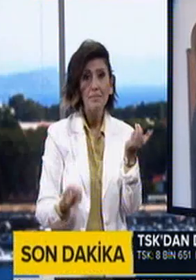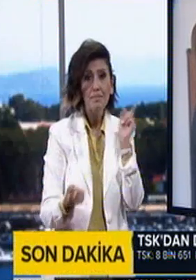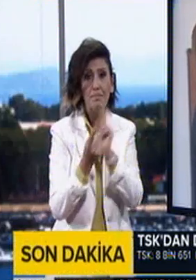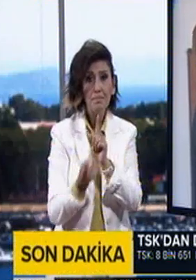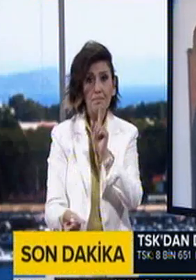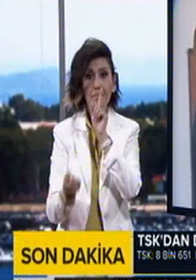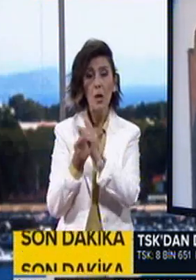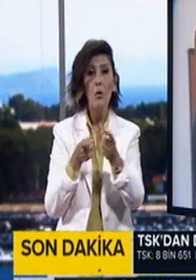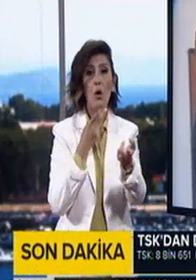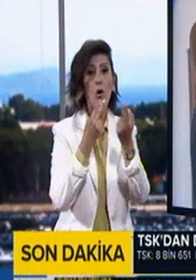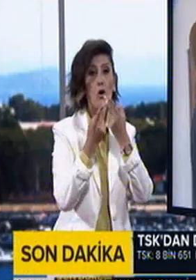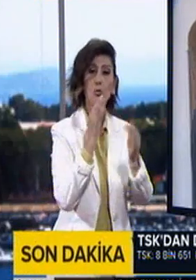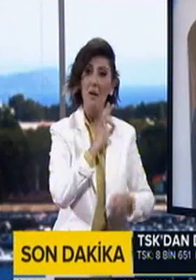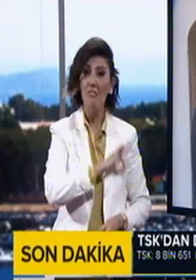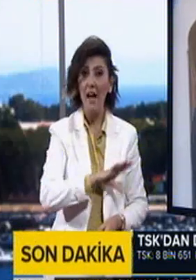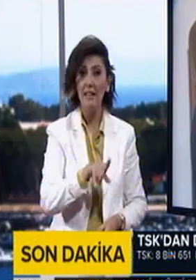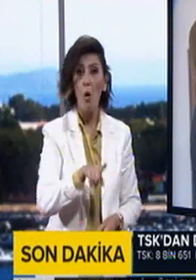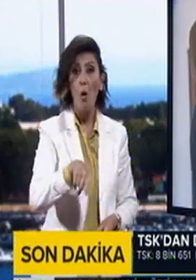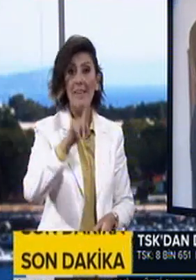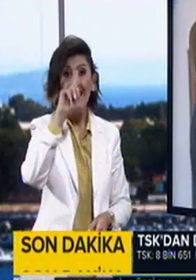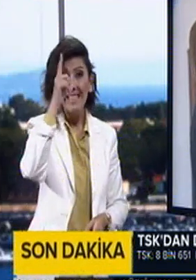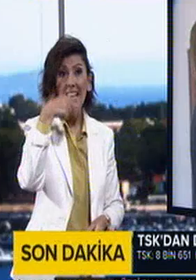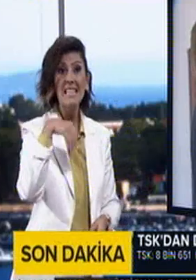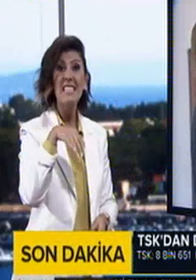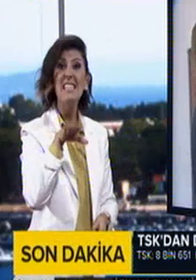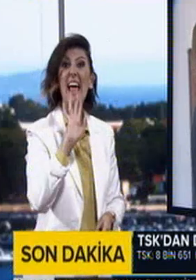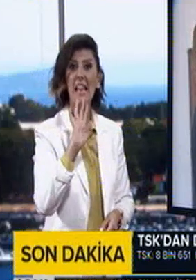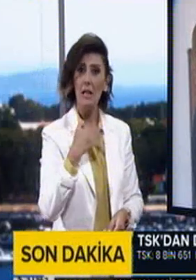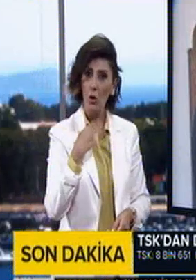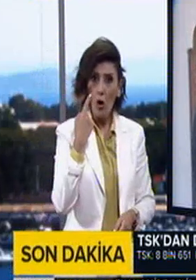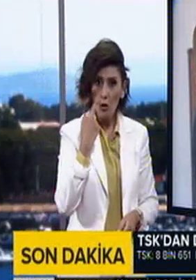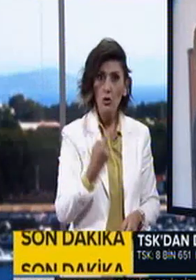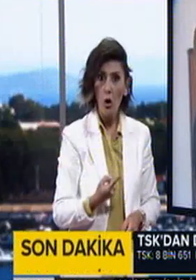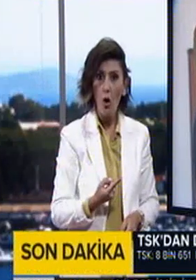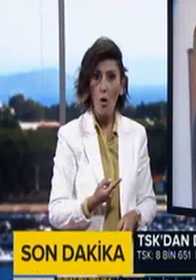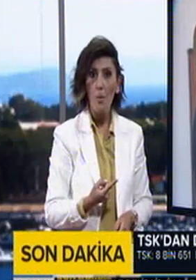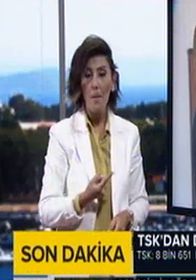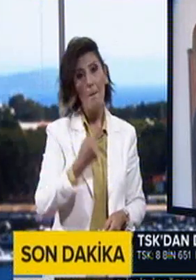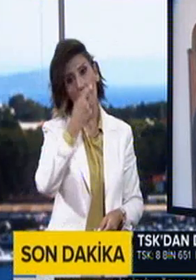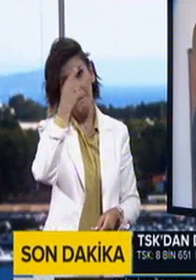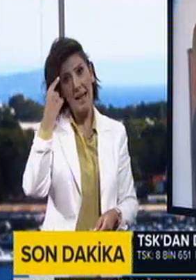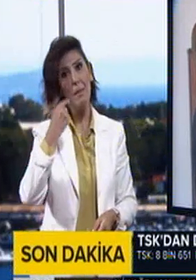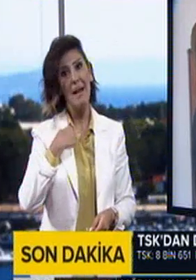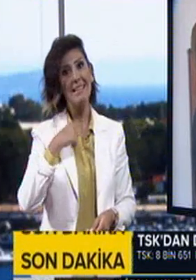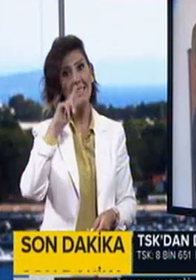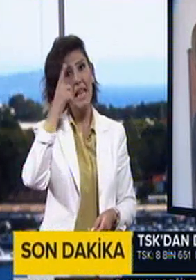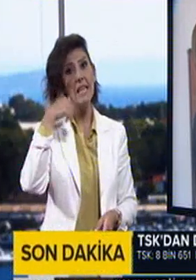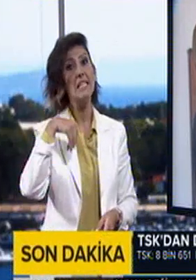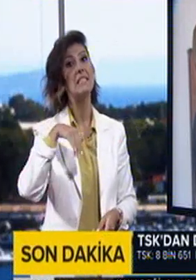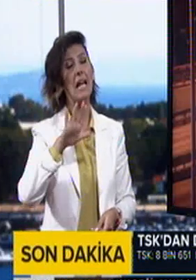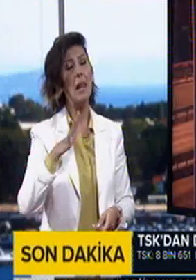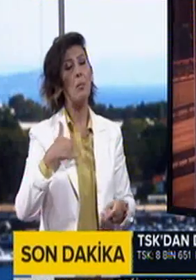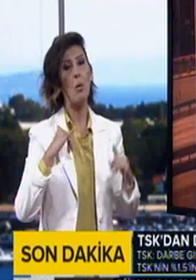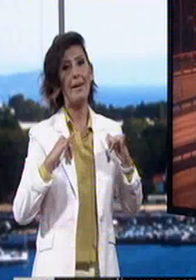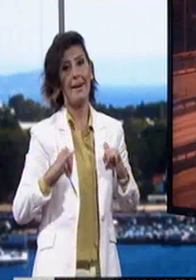gelip bunları konuşmak da faydalıdır. Orada yalnız olmadığımızı gördüğümüz zaman, demek ki ben yalnız değilim dediğiniz zaman bu bizi